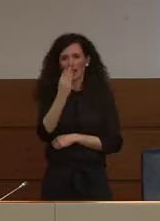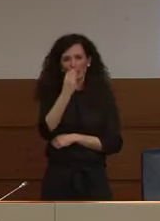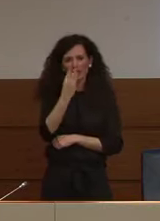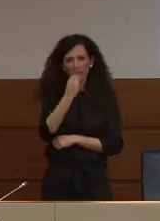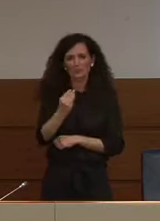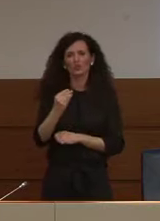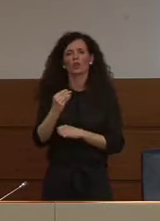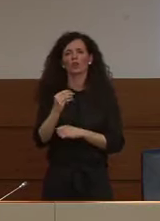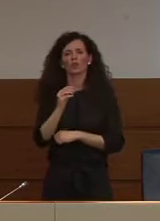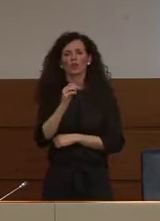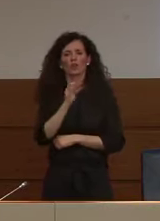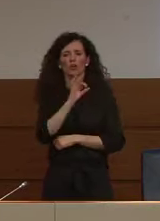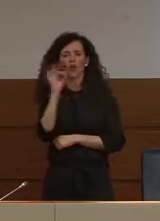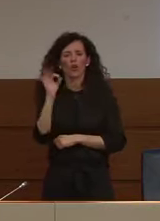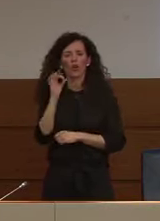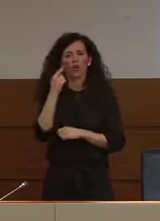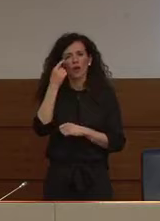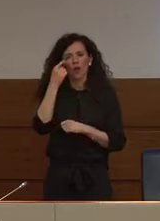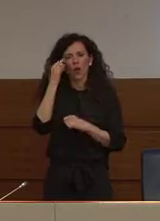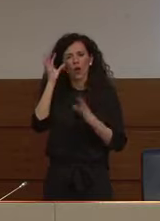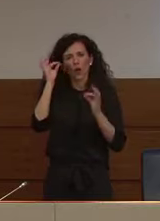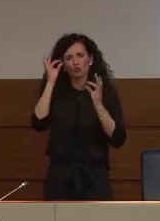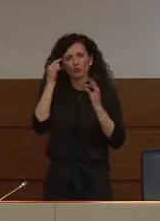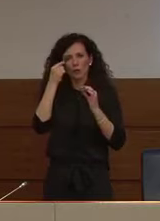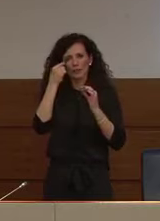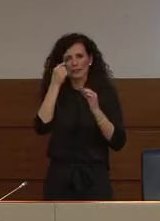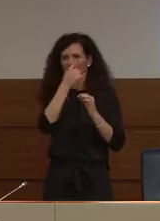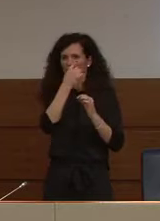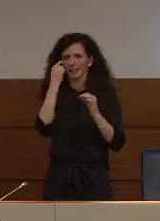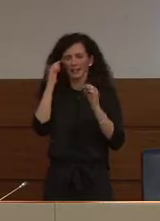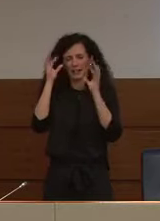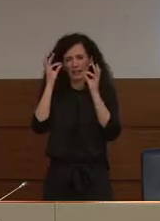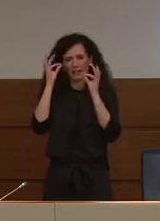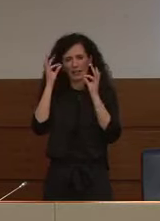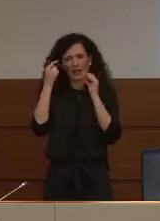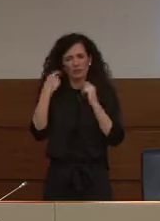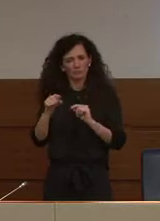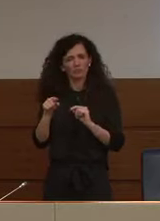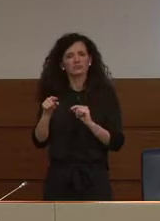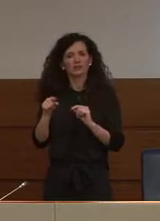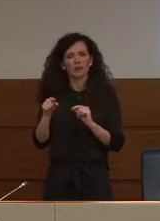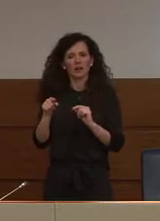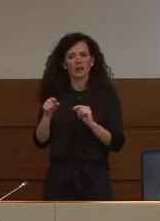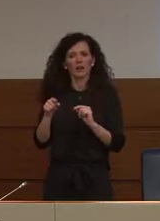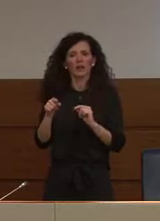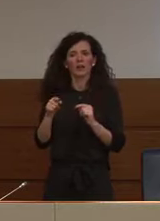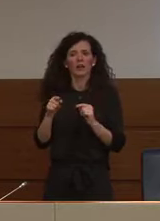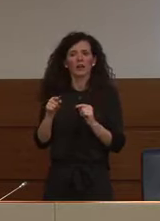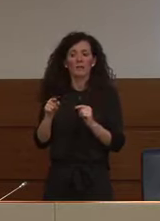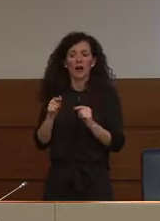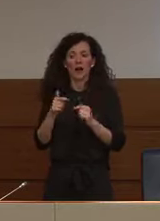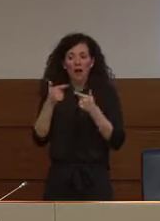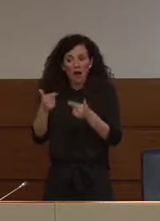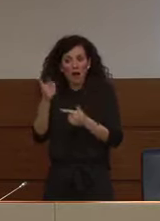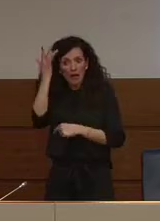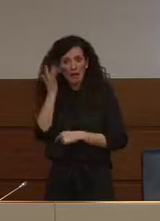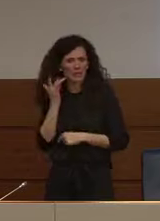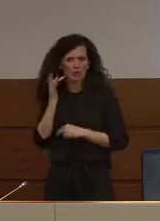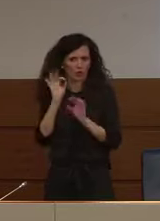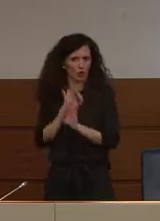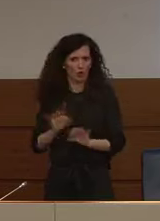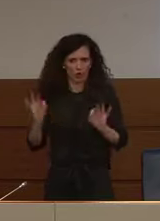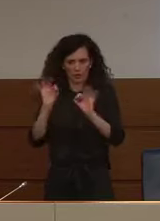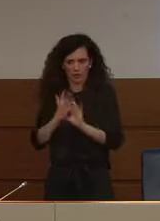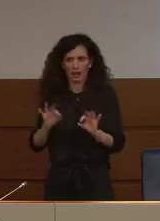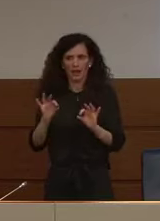una minima congiuntivite che non fa loro rischiare nulla ma di converso